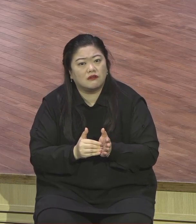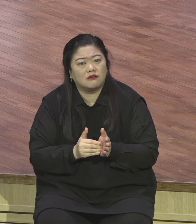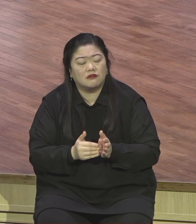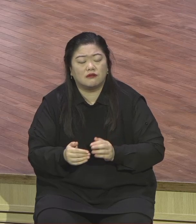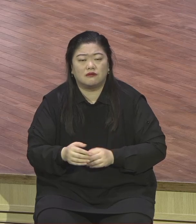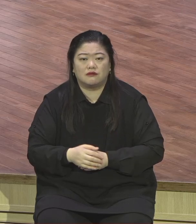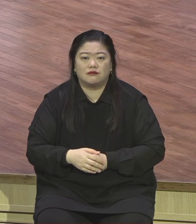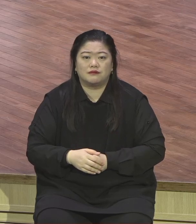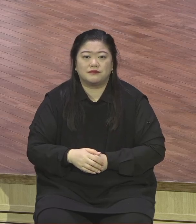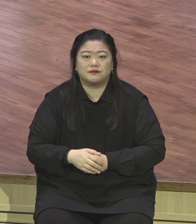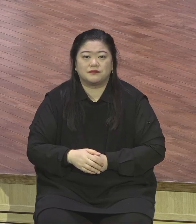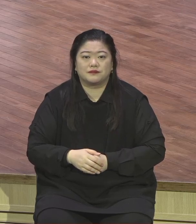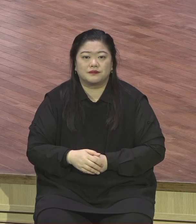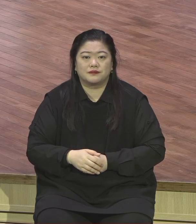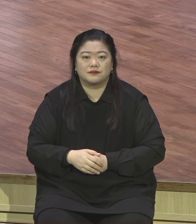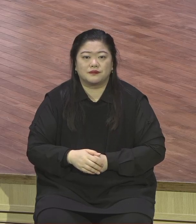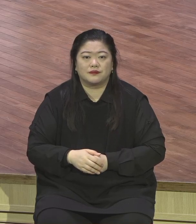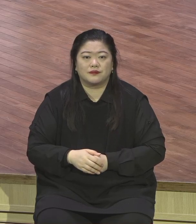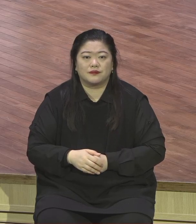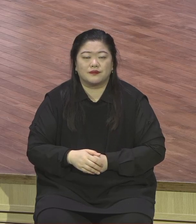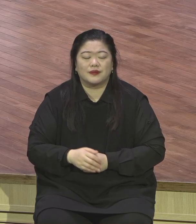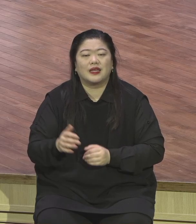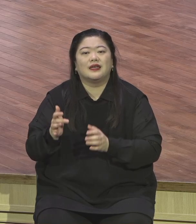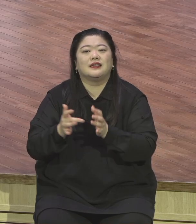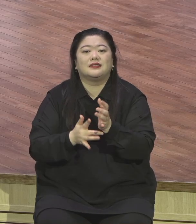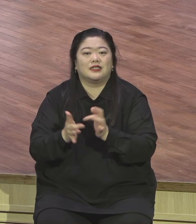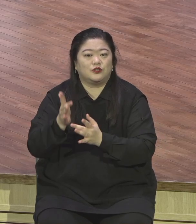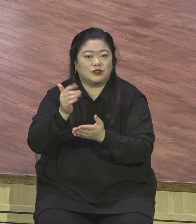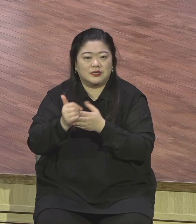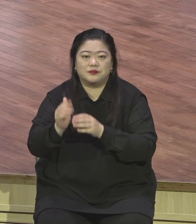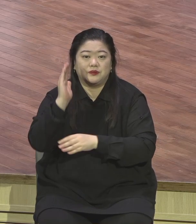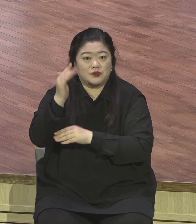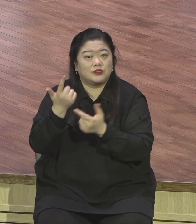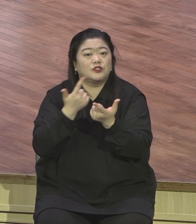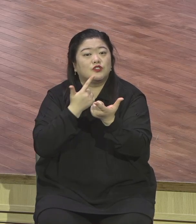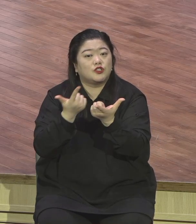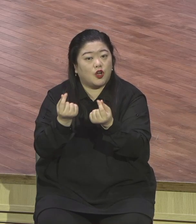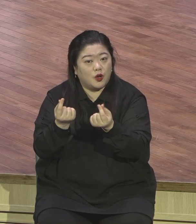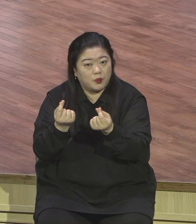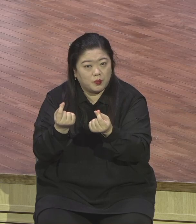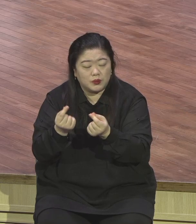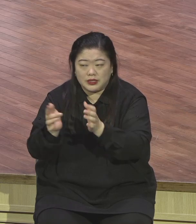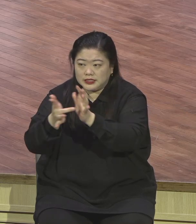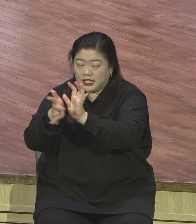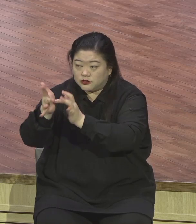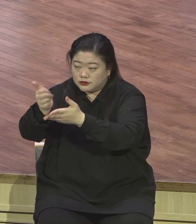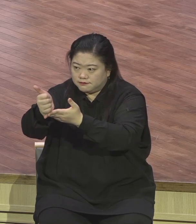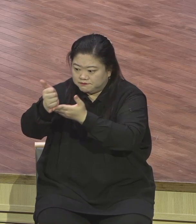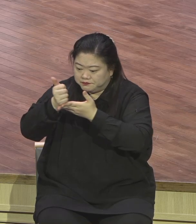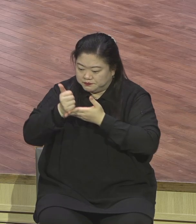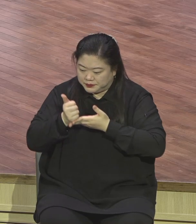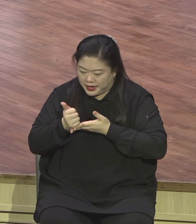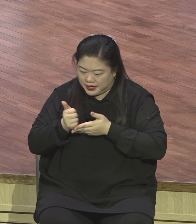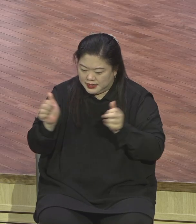예수님의 말씀을 온전히 붙잡고 여러분 참된 누림이 있는 그런 신앙생활을 하시기를 바랍니다.